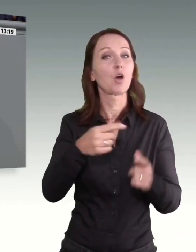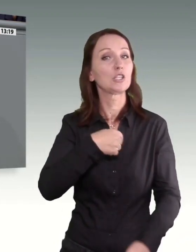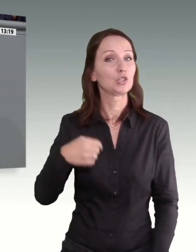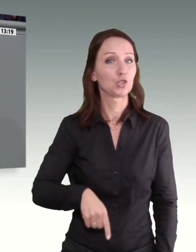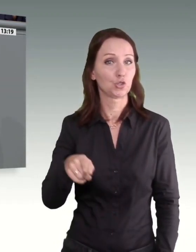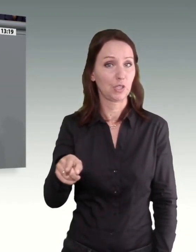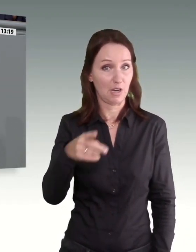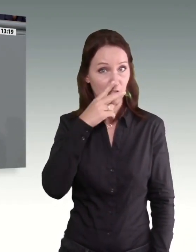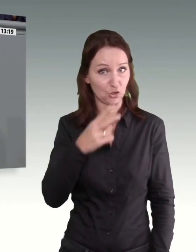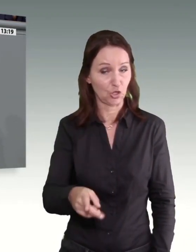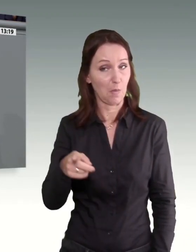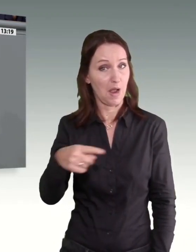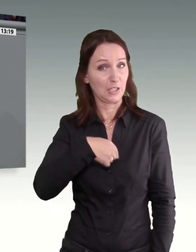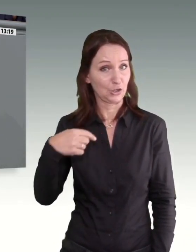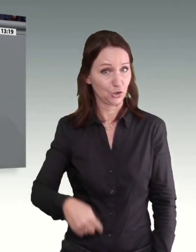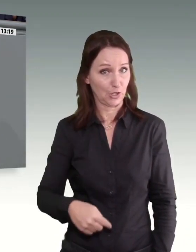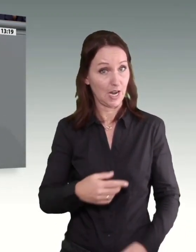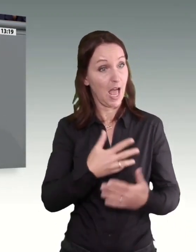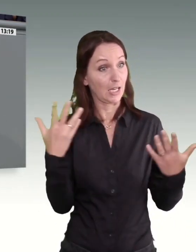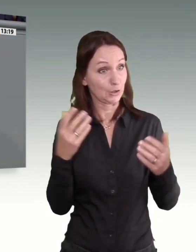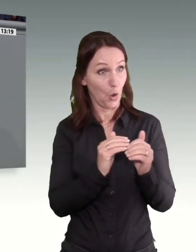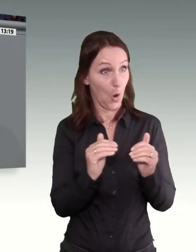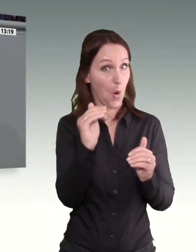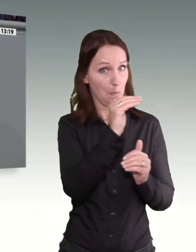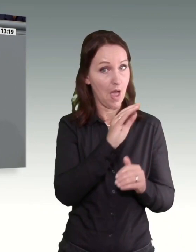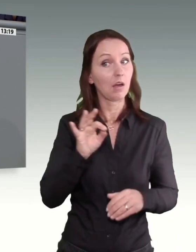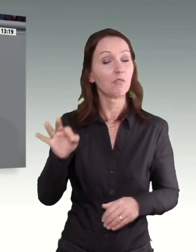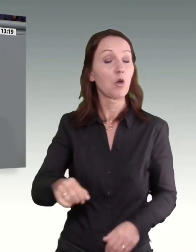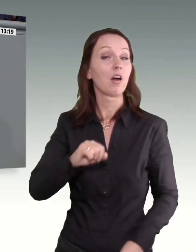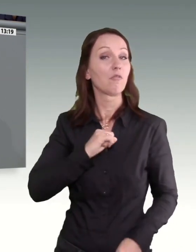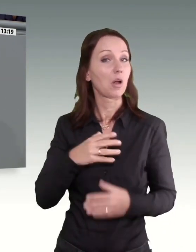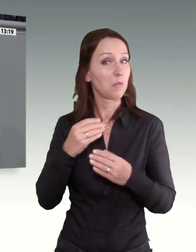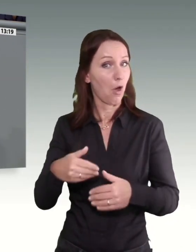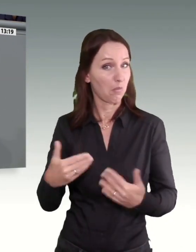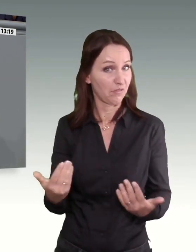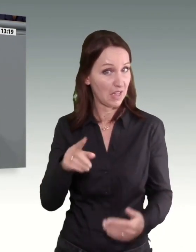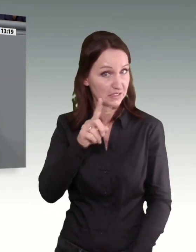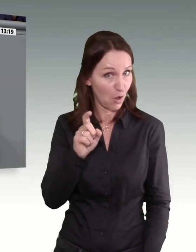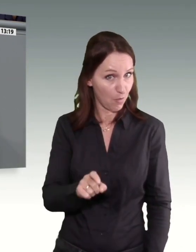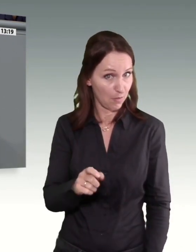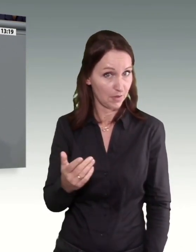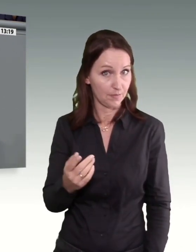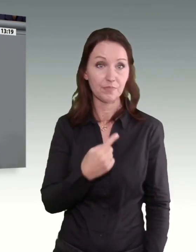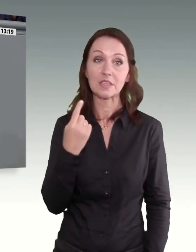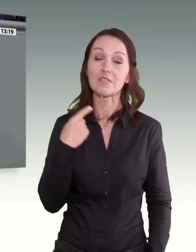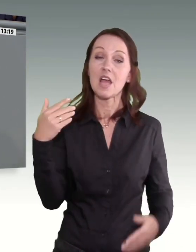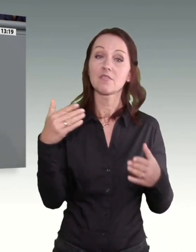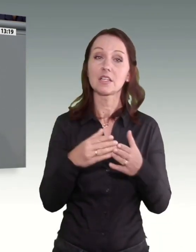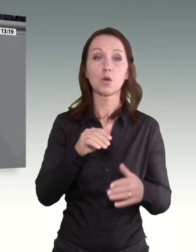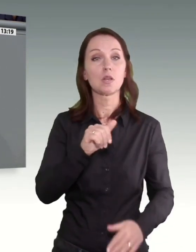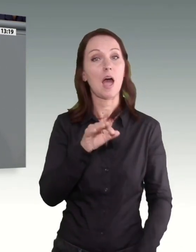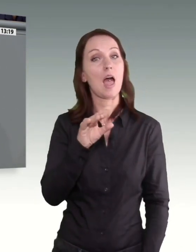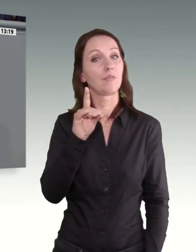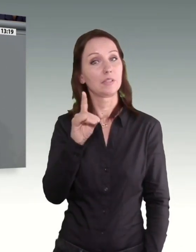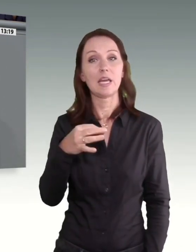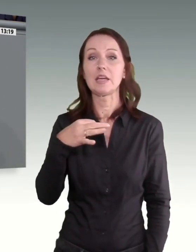Wanderarbeitern in China dieser große Sprung bekommen müssen. Wir als AfD-Fraktion, uns geht es immer